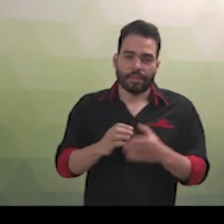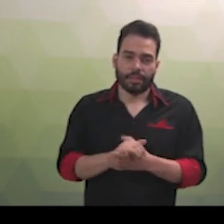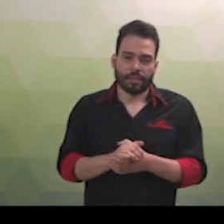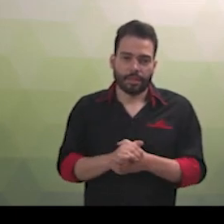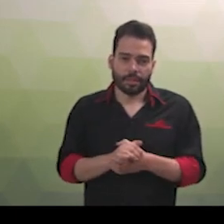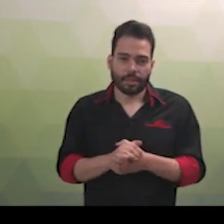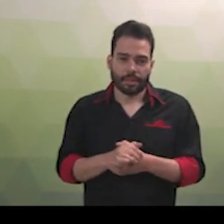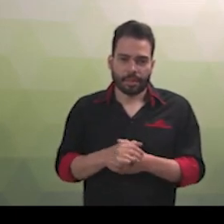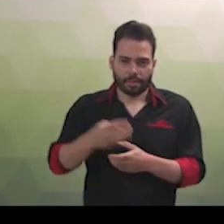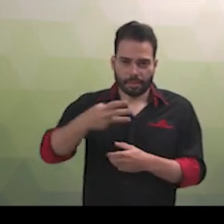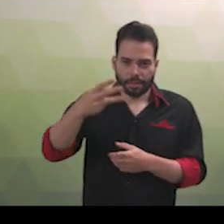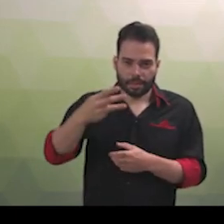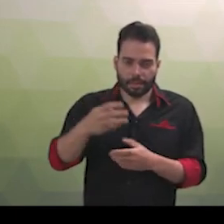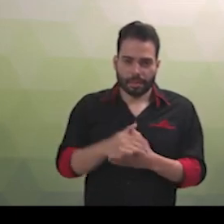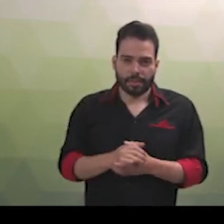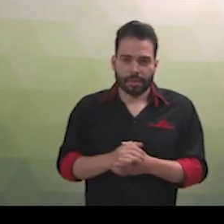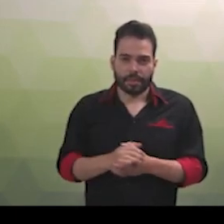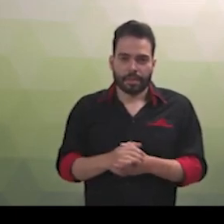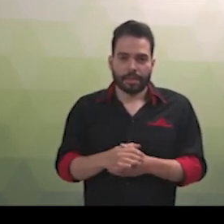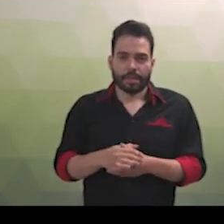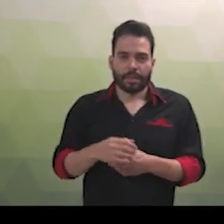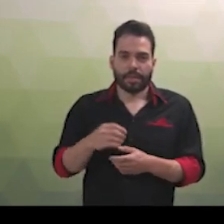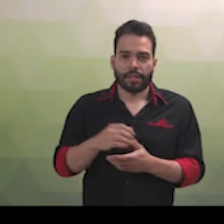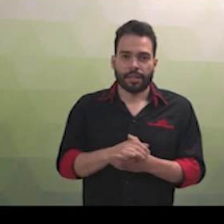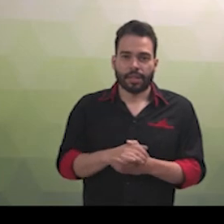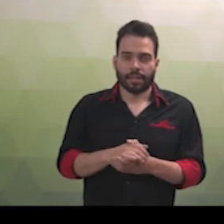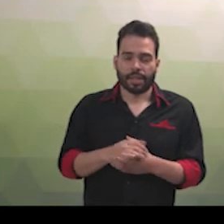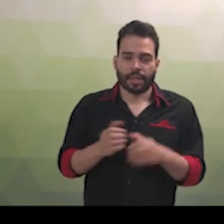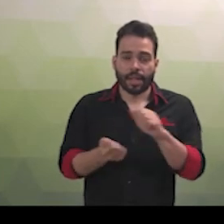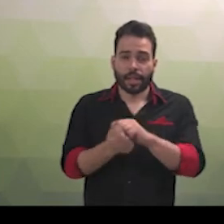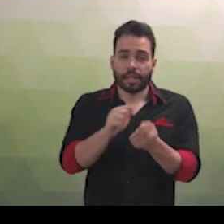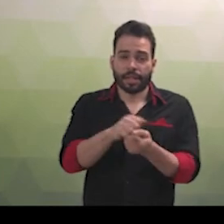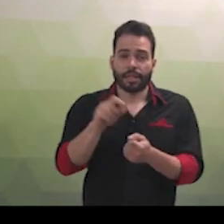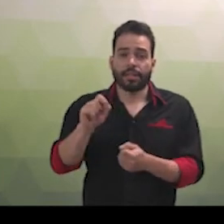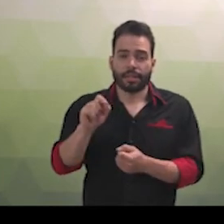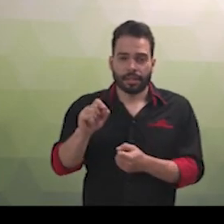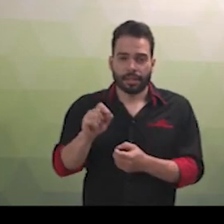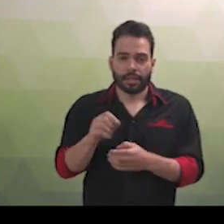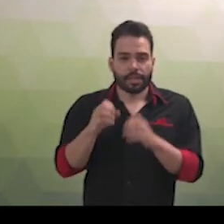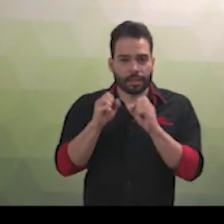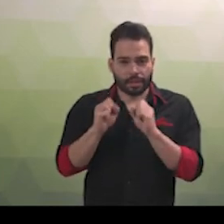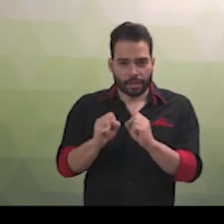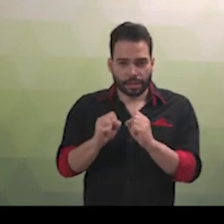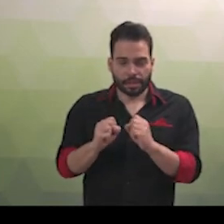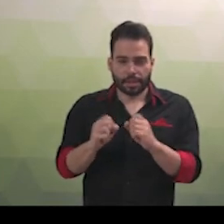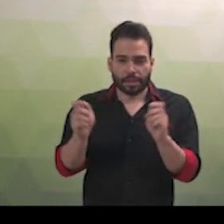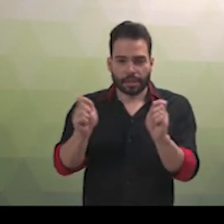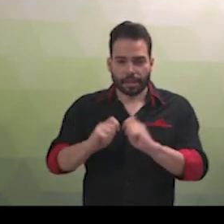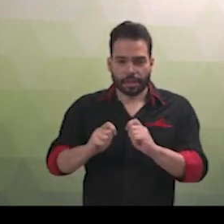3. Para fins de aplicação dessa lei, consideram-se acessibilidade, possibilidade e condição